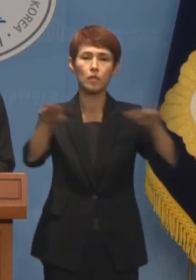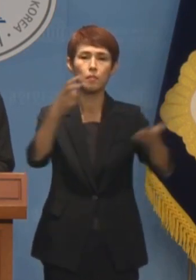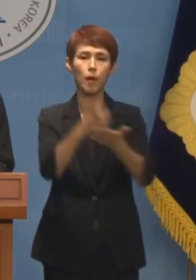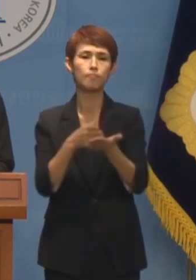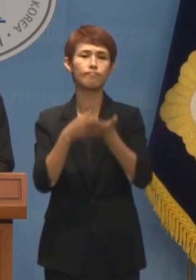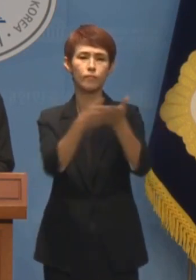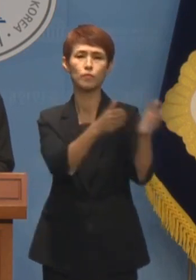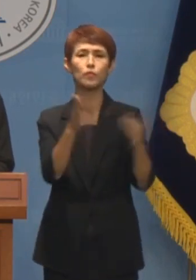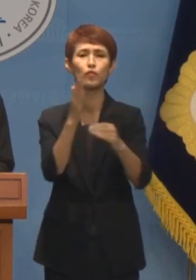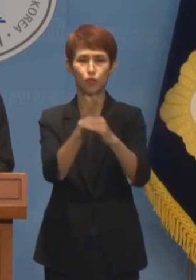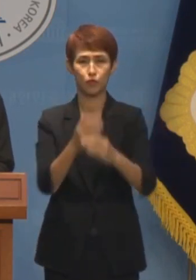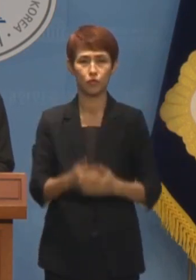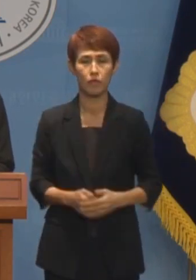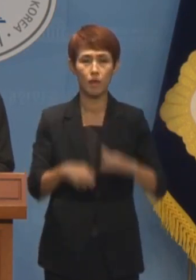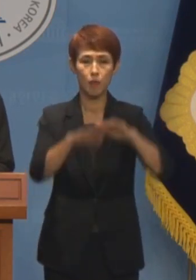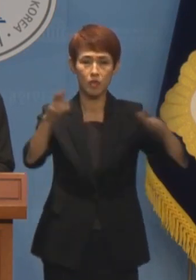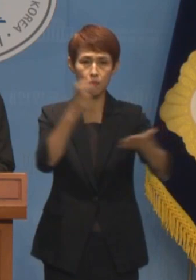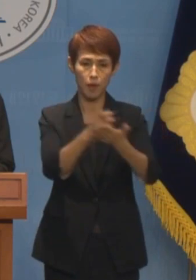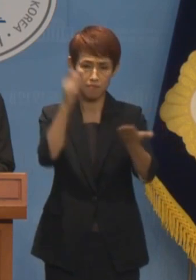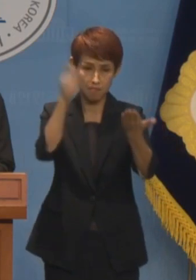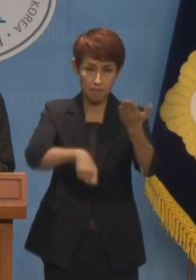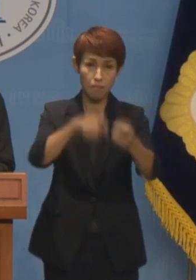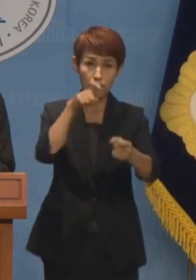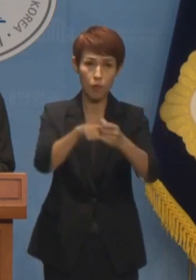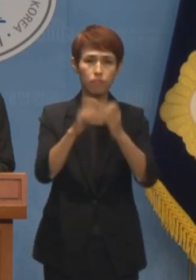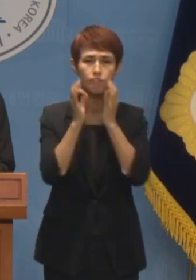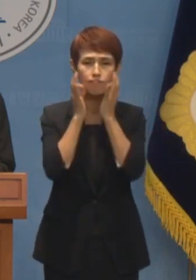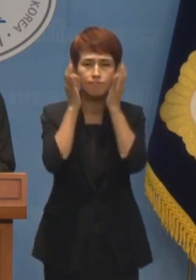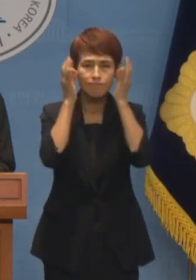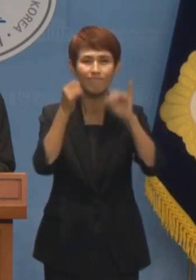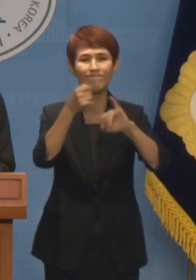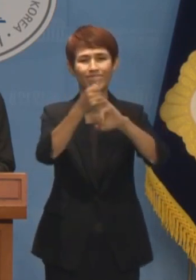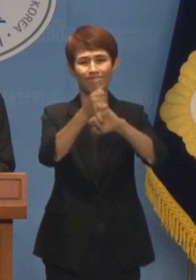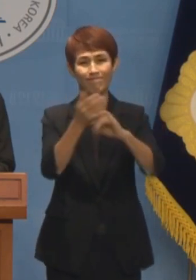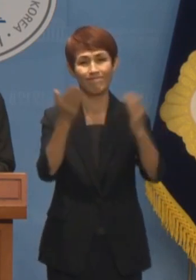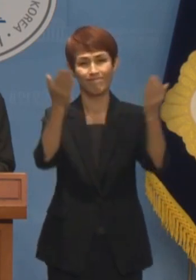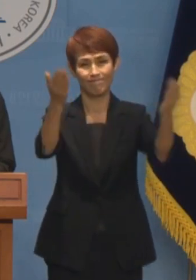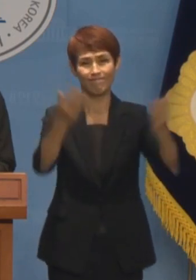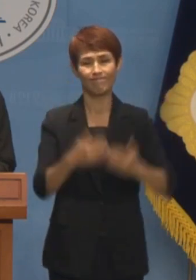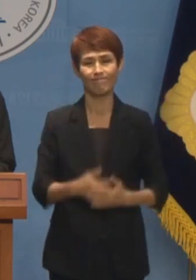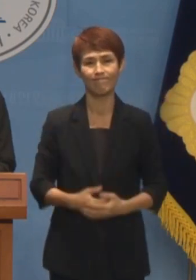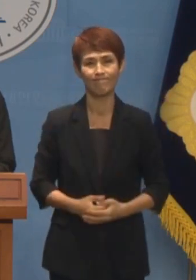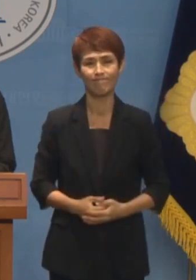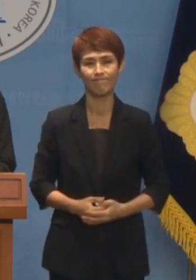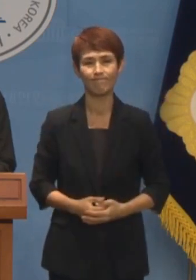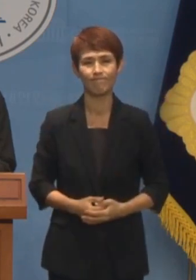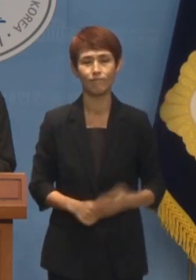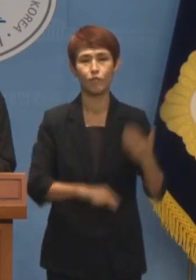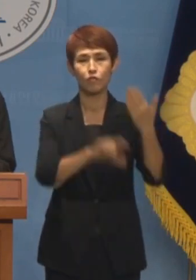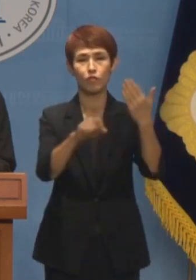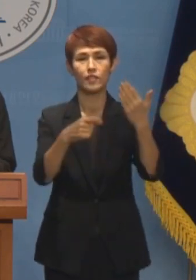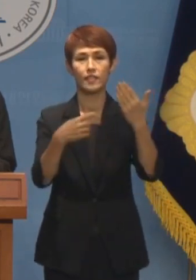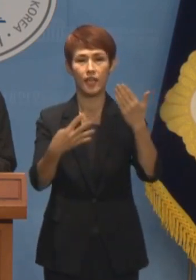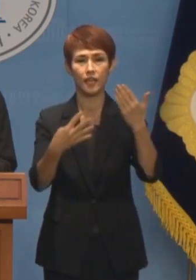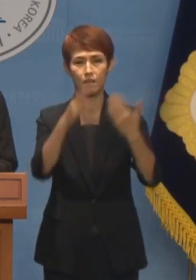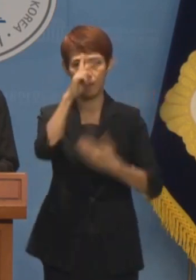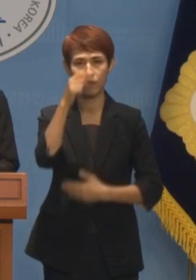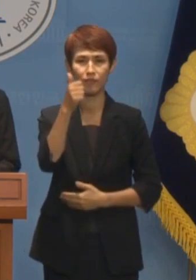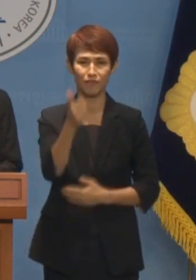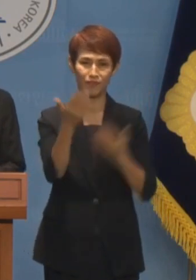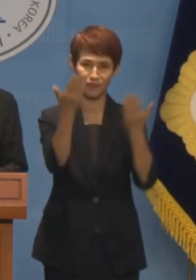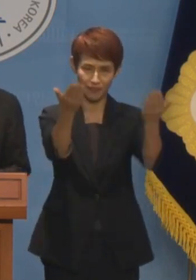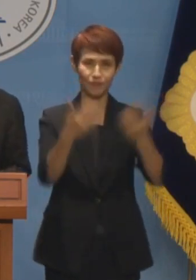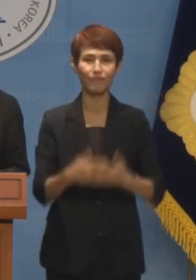평등법 통과를 위해 열심히 노력할 것임을 이 자리에서 밝히는 바입니다. 2024년 9월 4일 국회의원 박주민